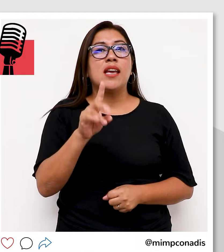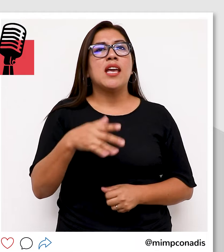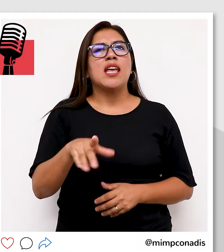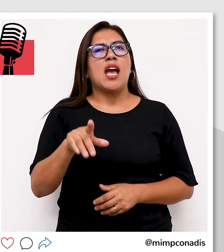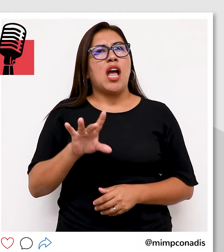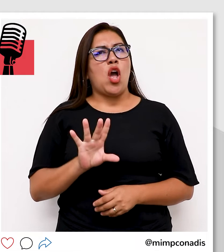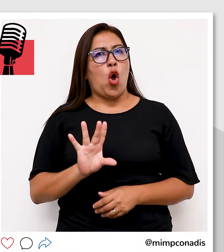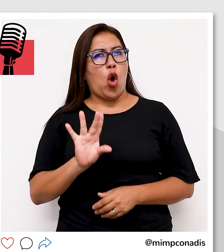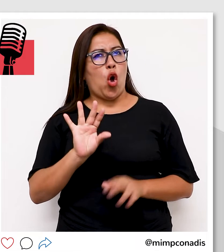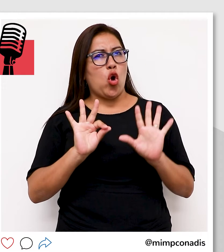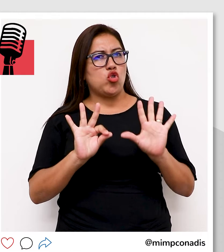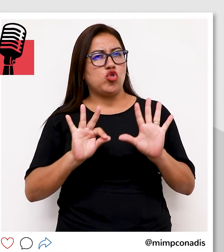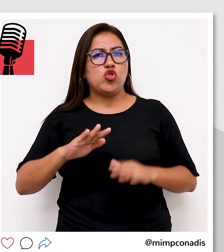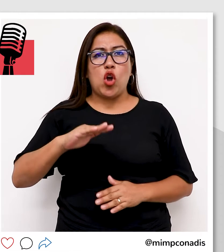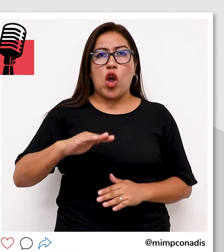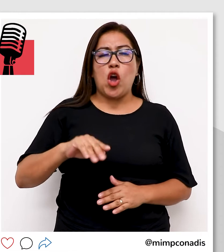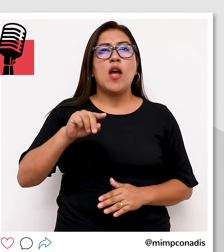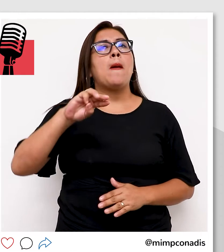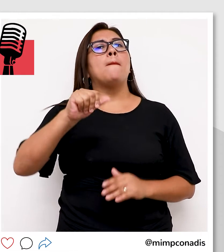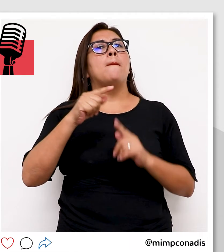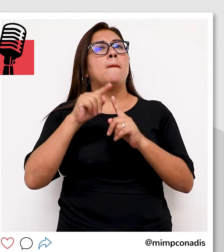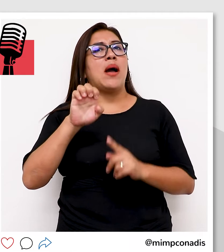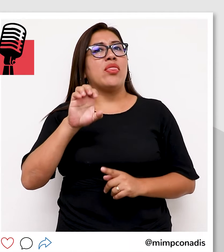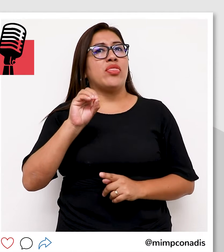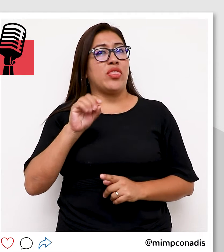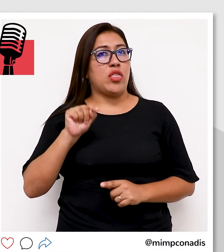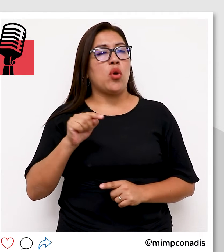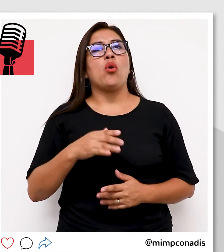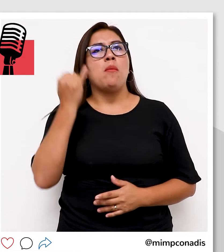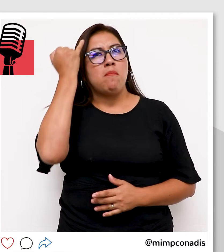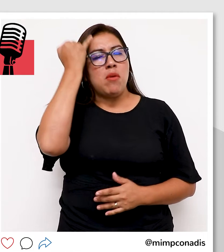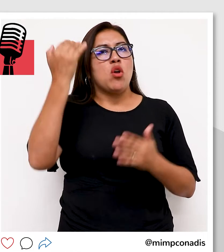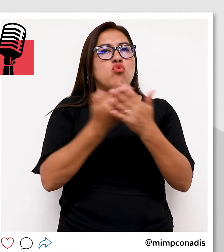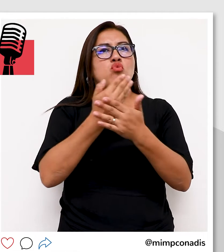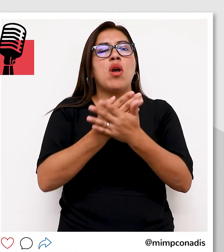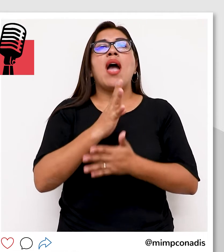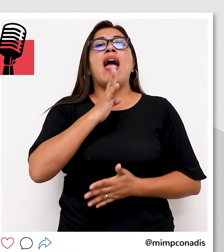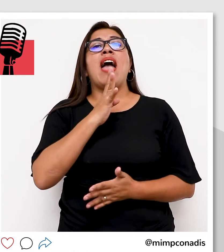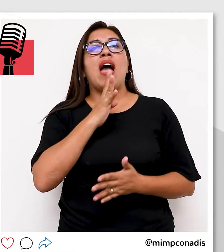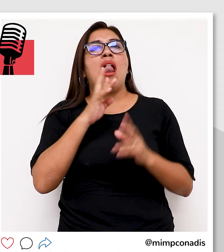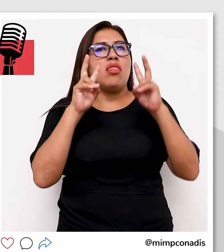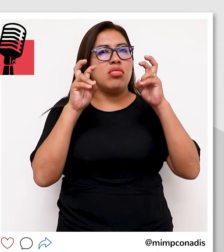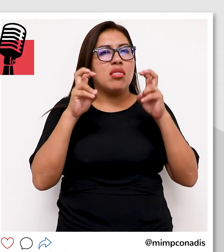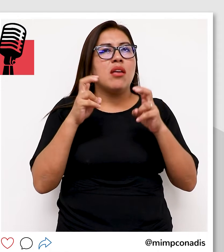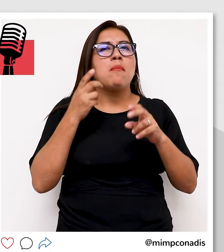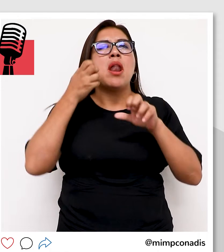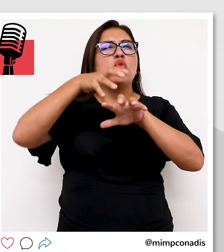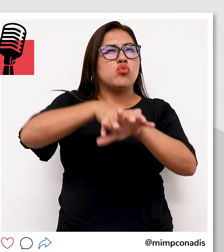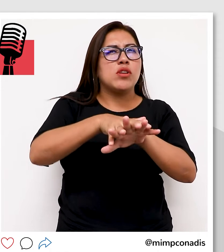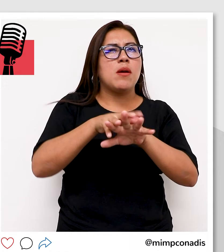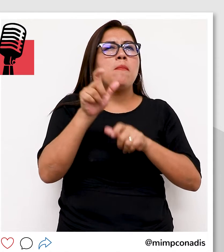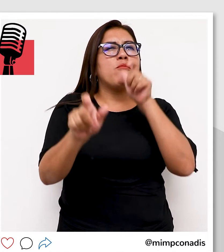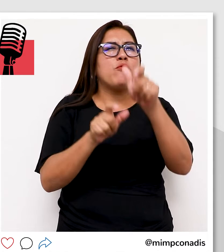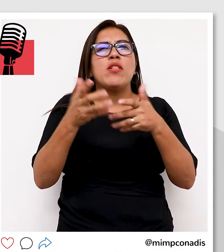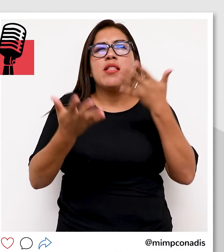18 años, el emprendedor argentino Mateo Salvato inventó Háblalo, una aplicación móvil inclusiva para